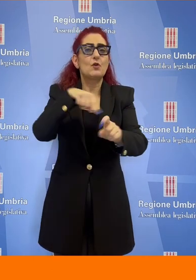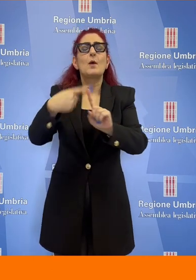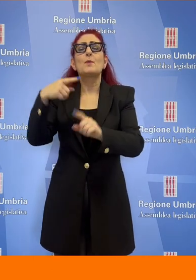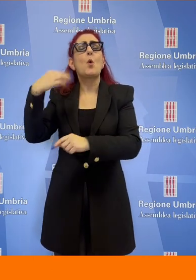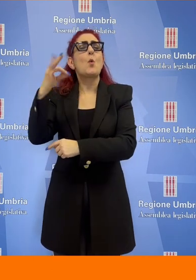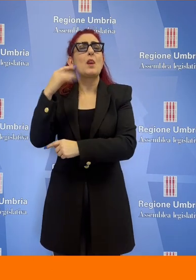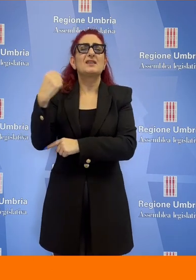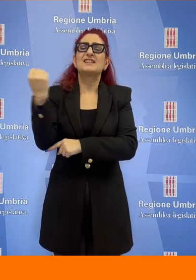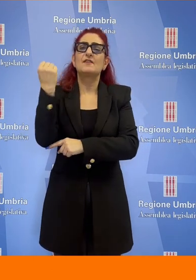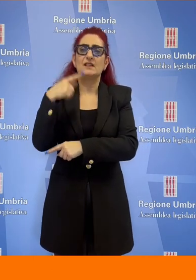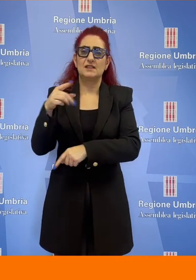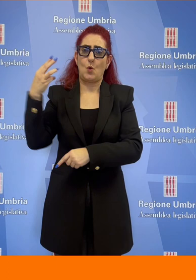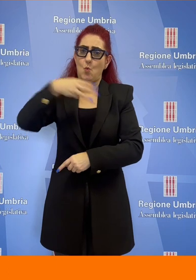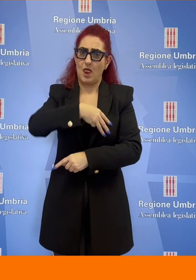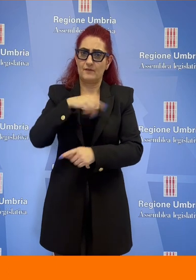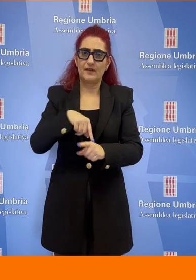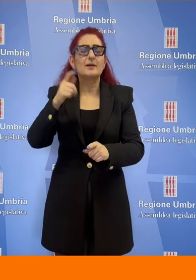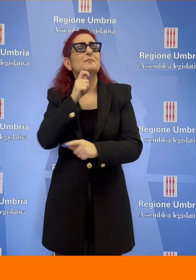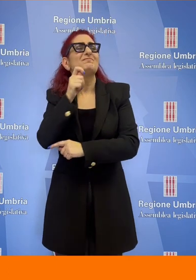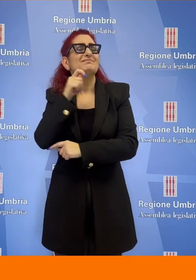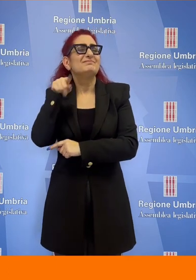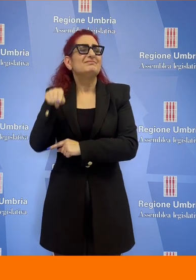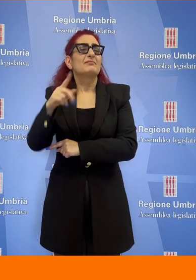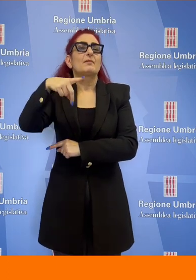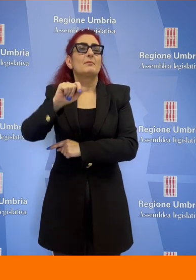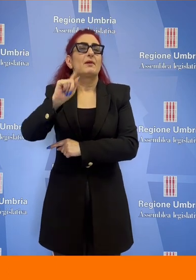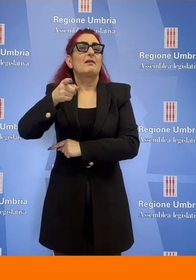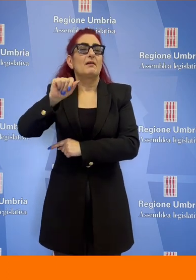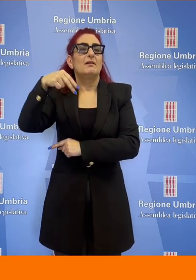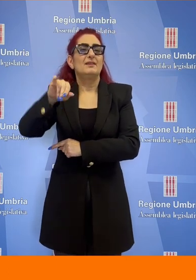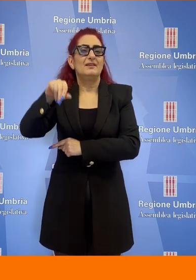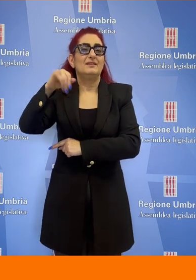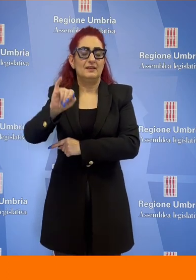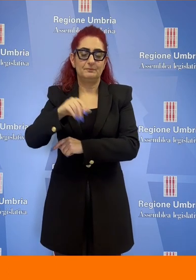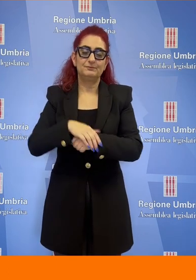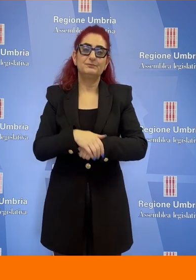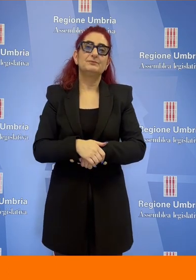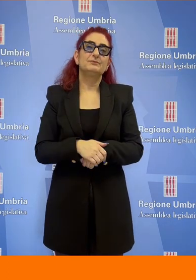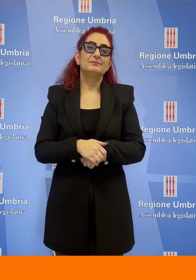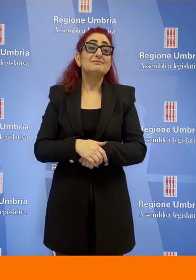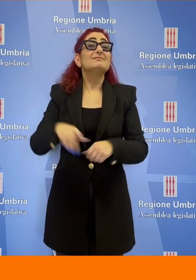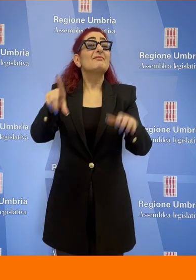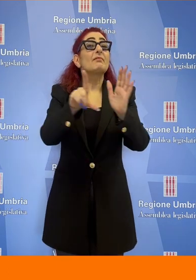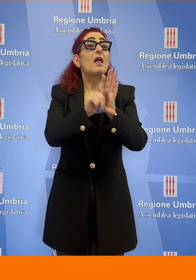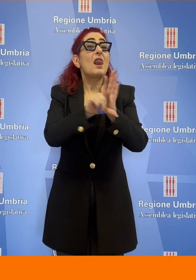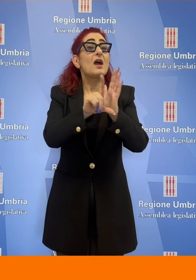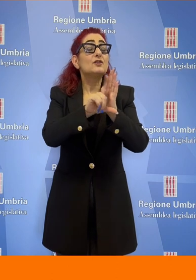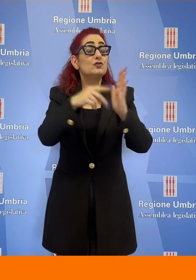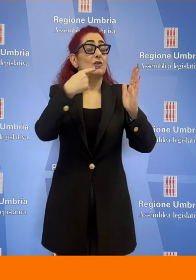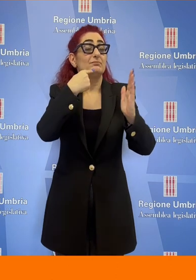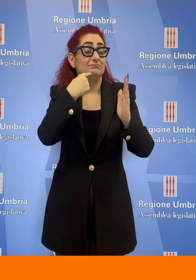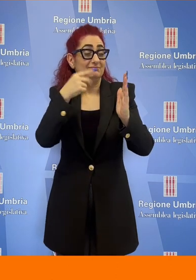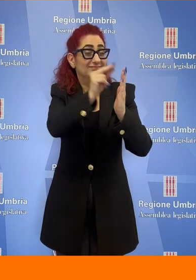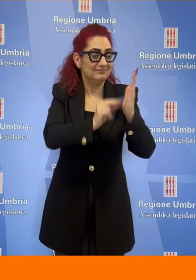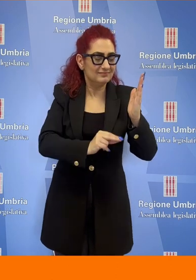servizi di welfare. Ce ne parla in questo servizio Marco Paganini. Una legge che, secondo i